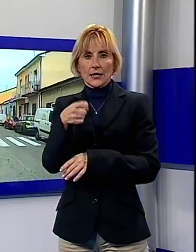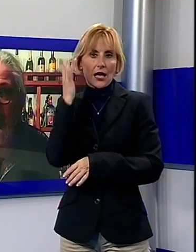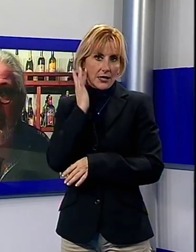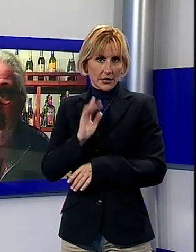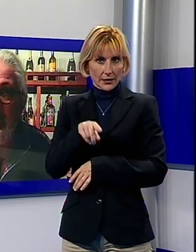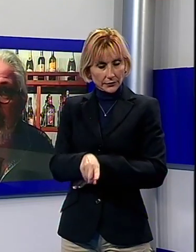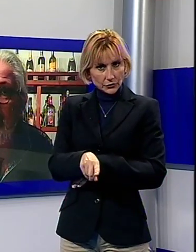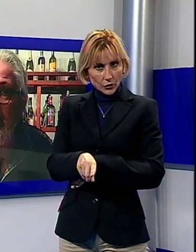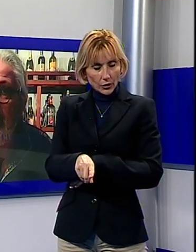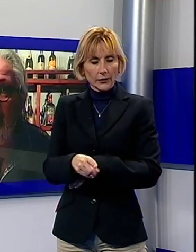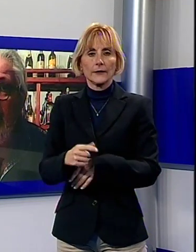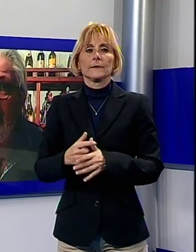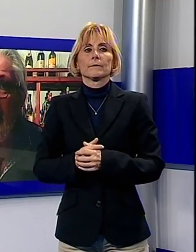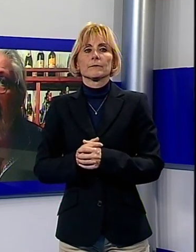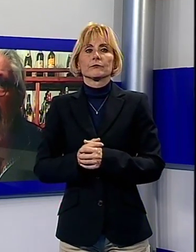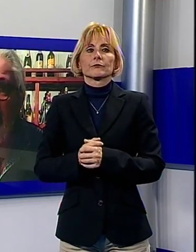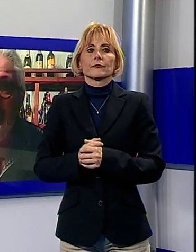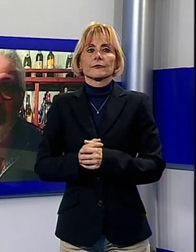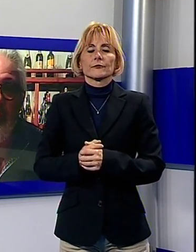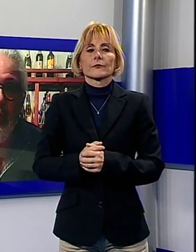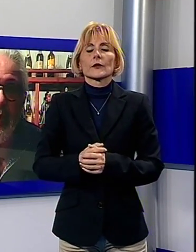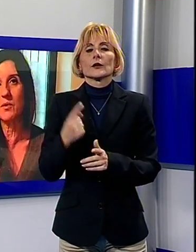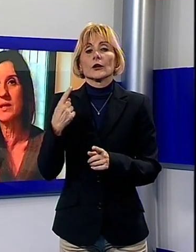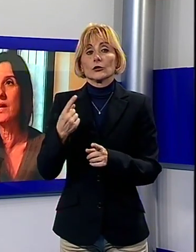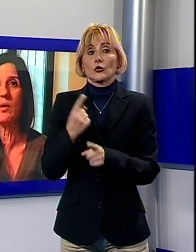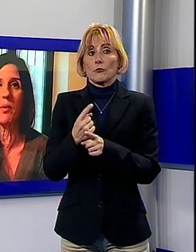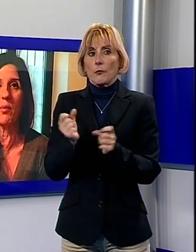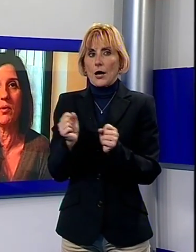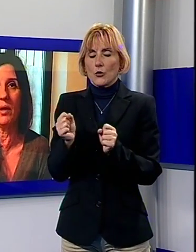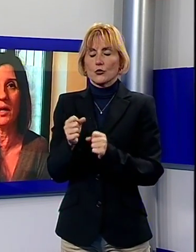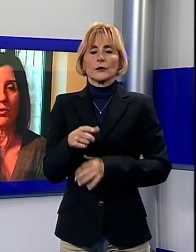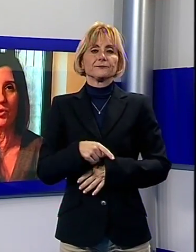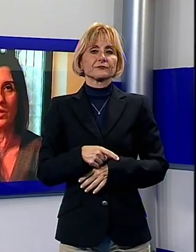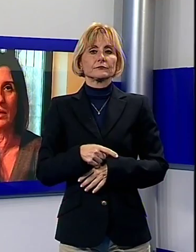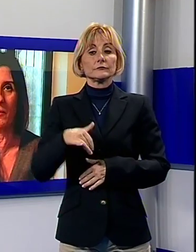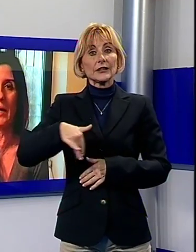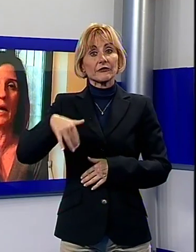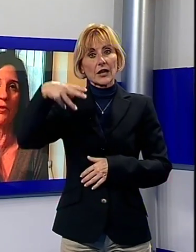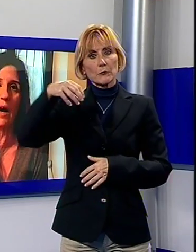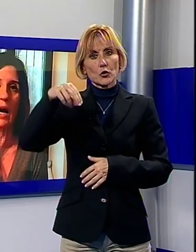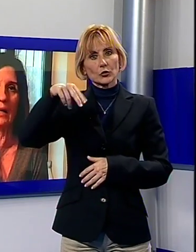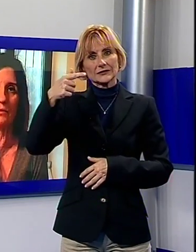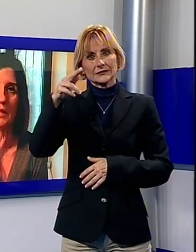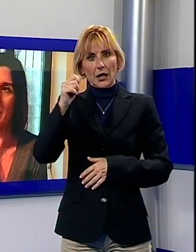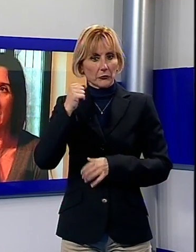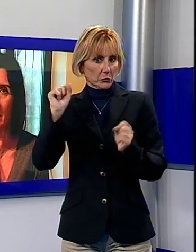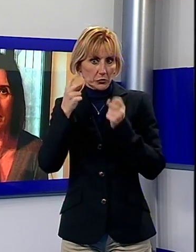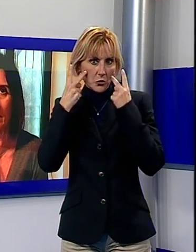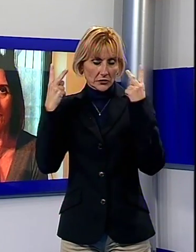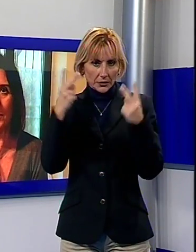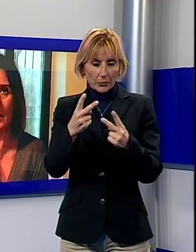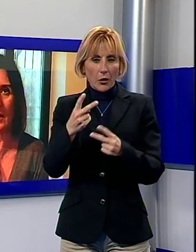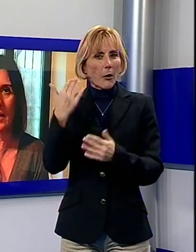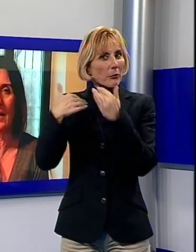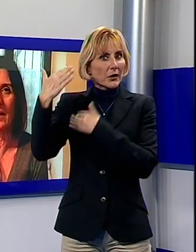in baglia della gente e c'è la mia paura. Questa via qui proprio è riconoscibile, qualche anno fa non se ne parlava